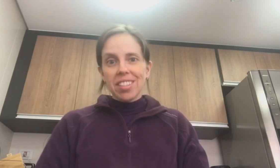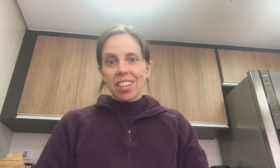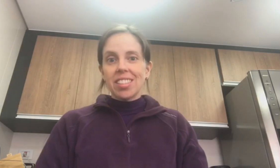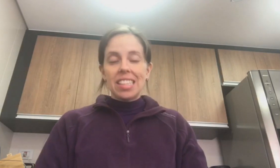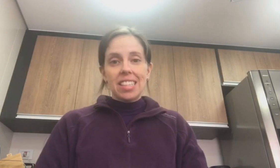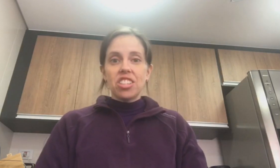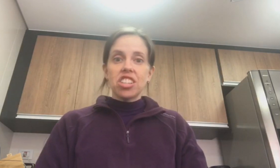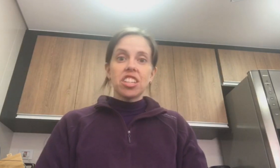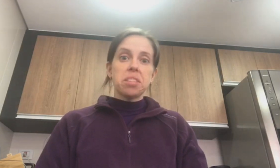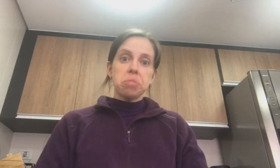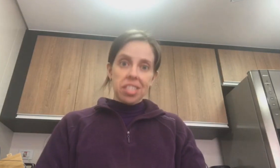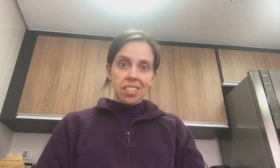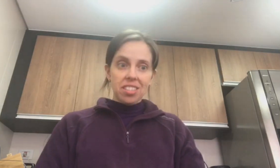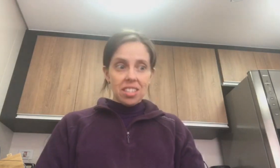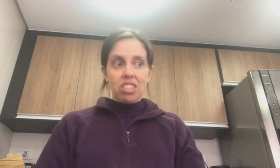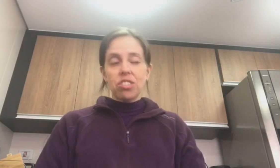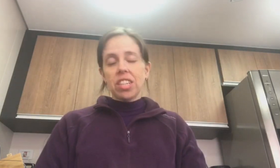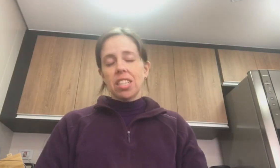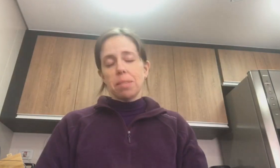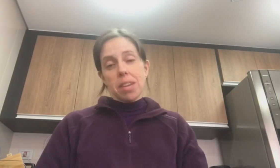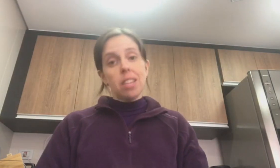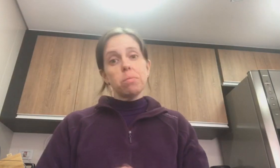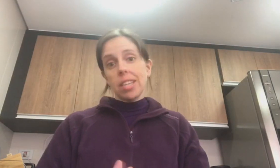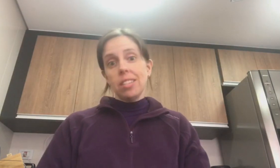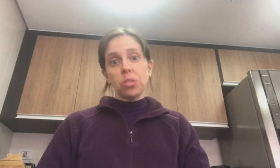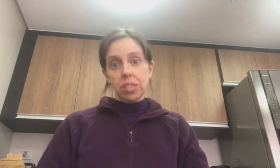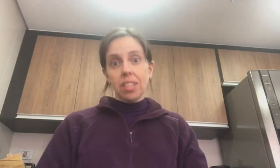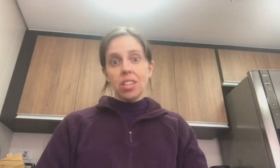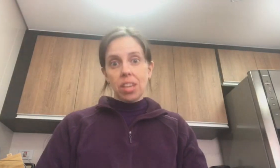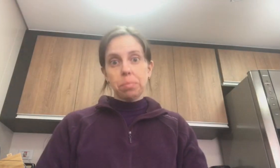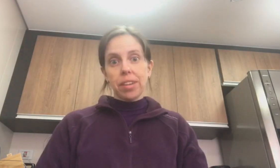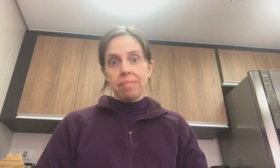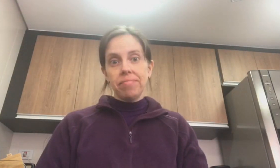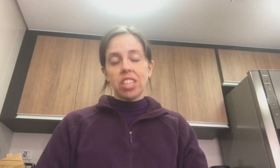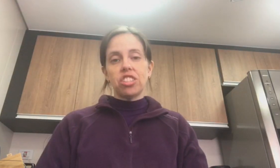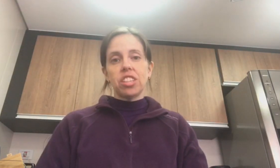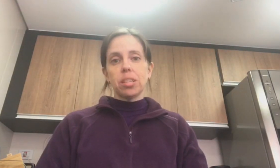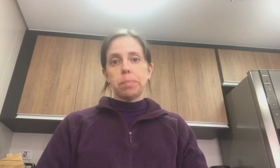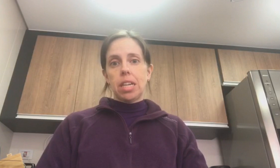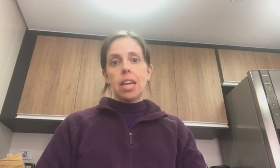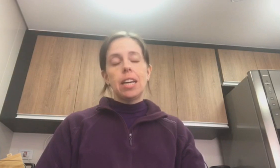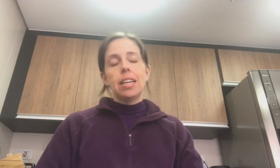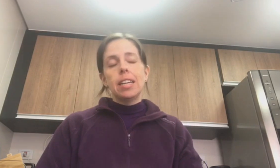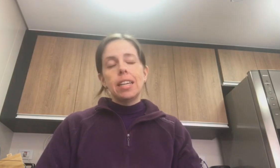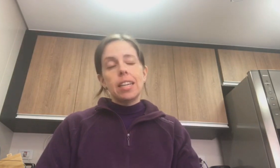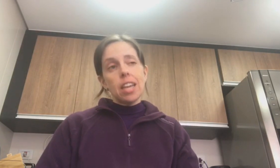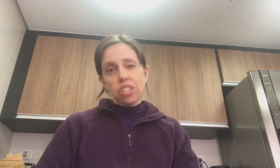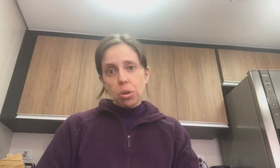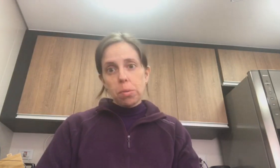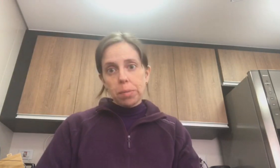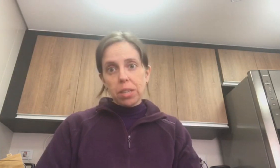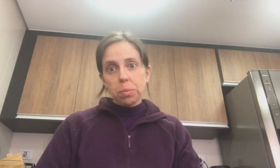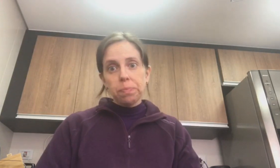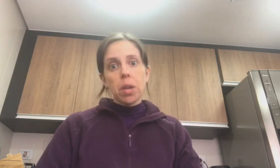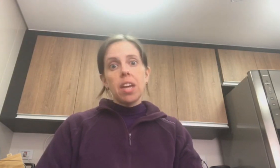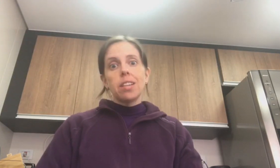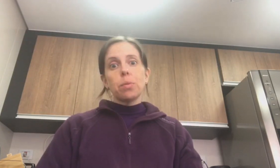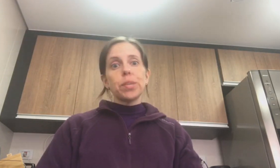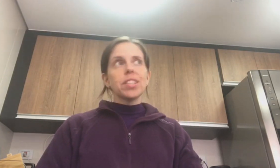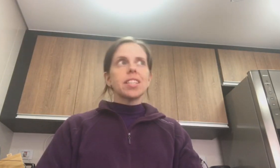certo. Às vezes a gente acha que tá demorando. Às vezes a gente fica desanimado. Mas tudo tem seu tempo, né? A gente tem que esperar. E aí chegou o momento. Então, por isso que